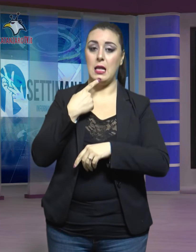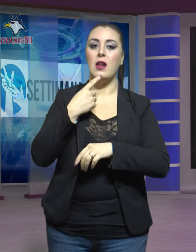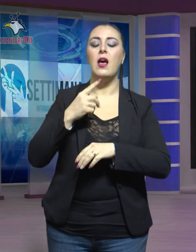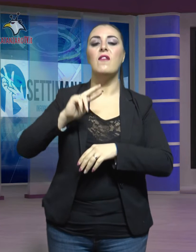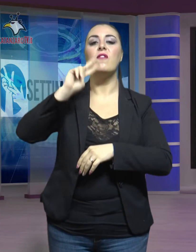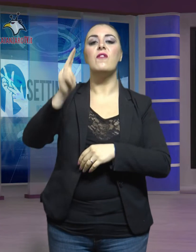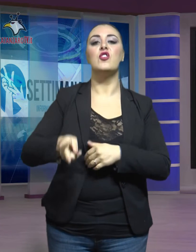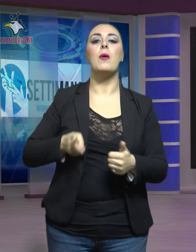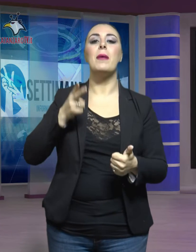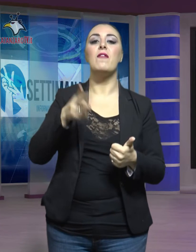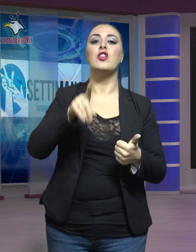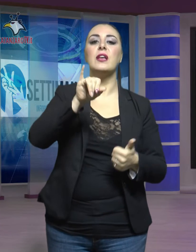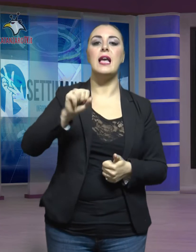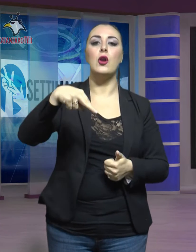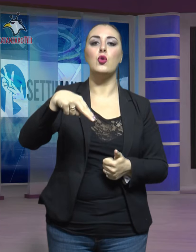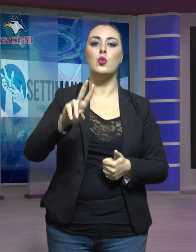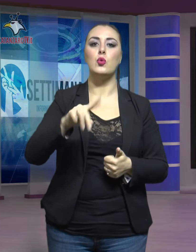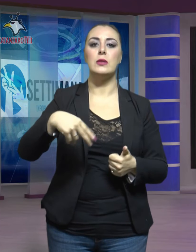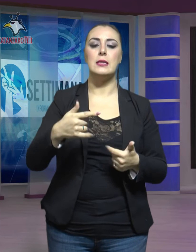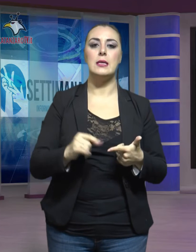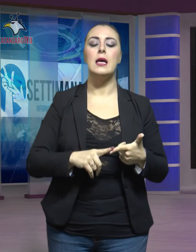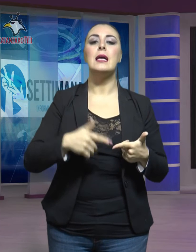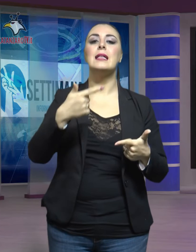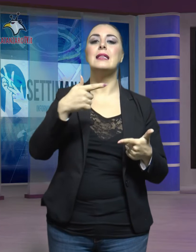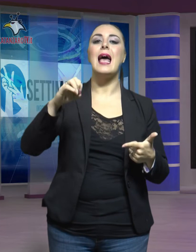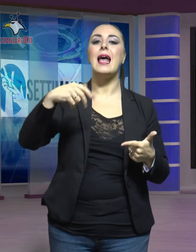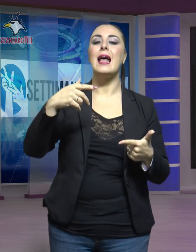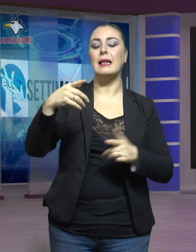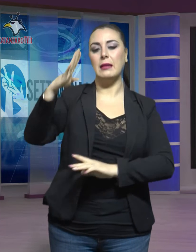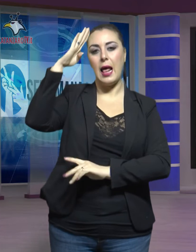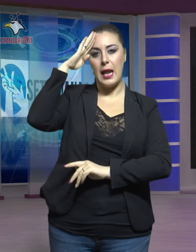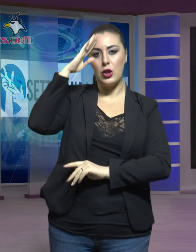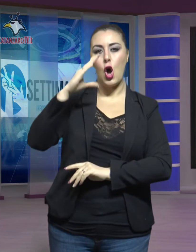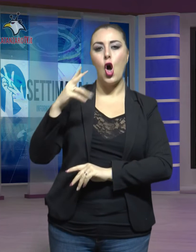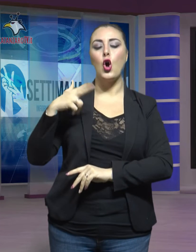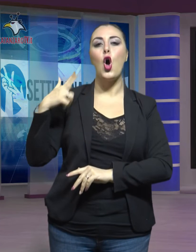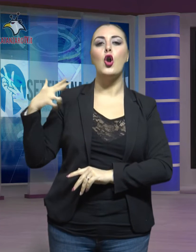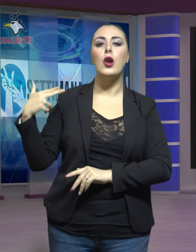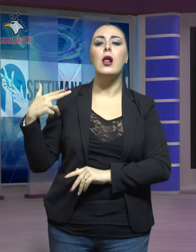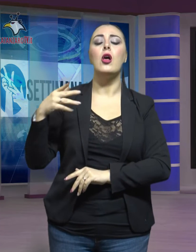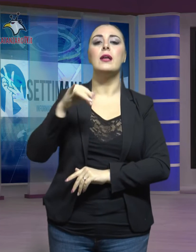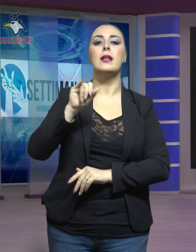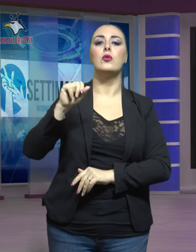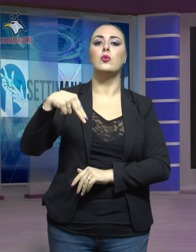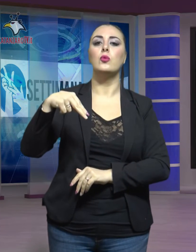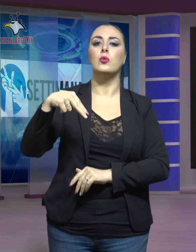Iannuzzi, il tenente colonnello di Nunno della Guardia di